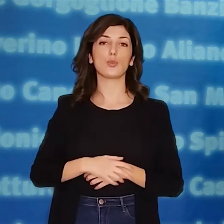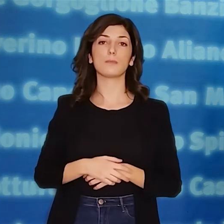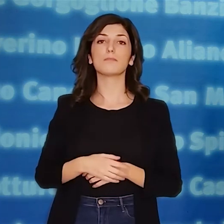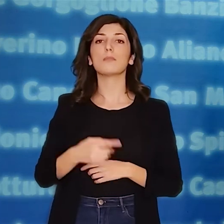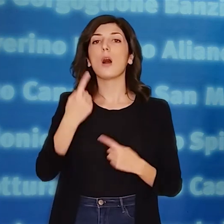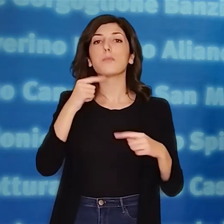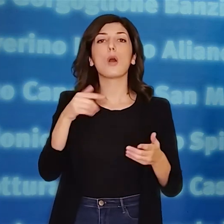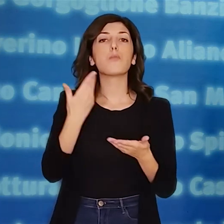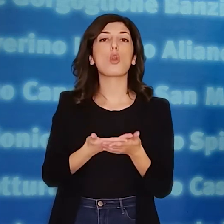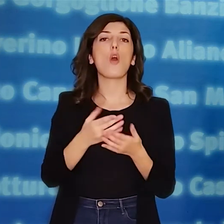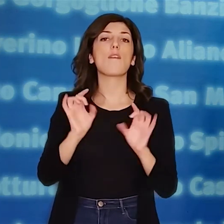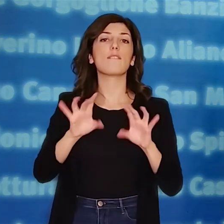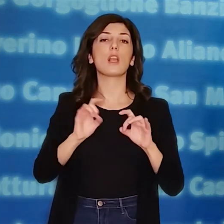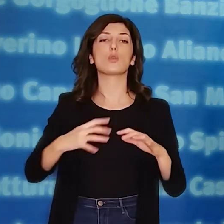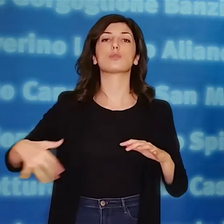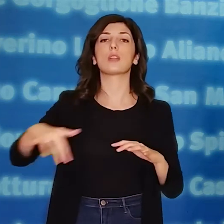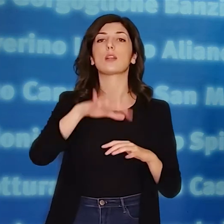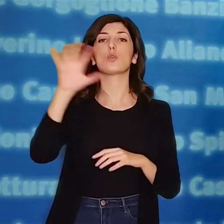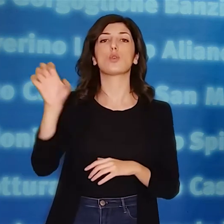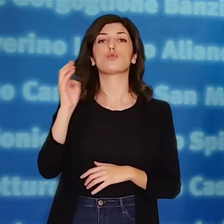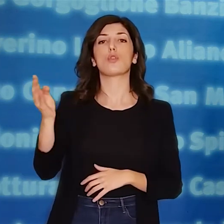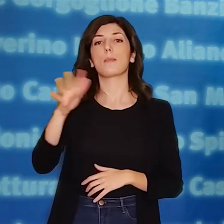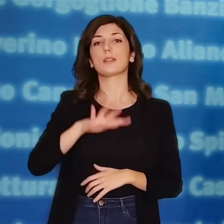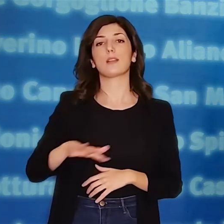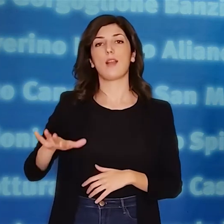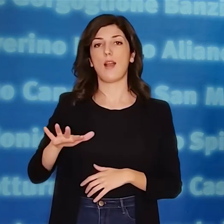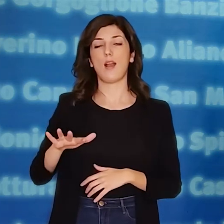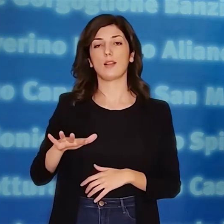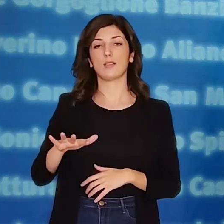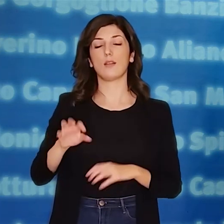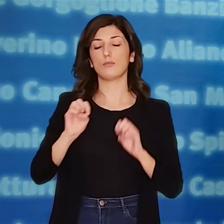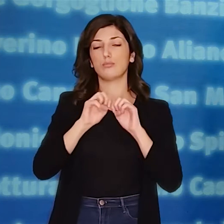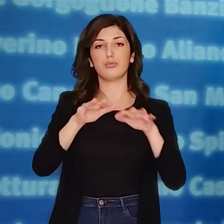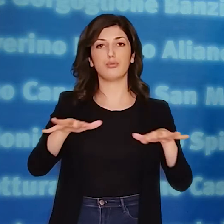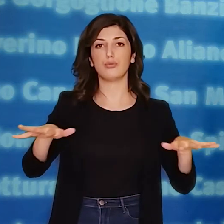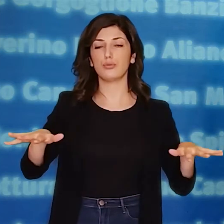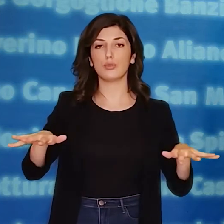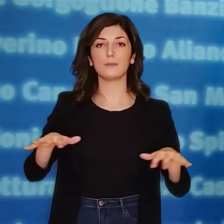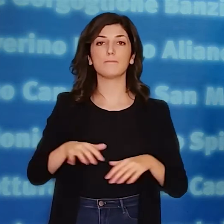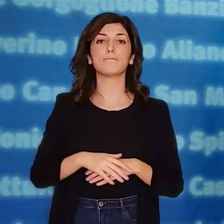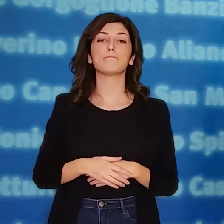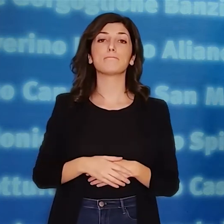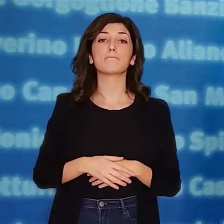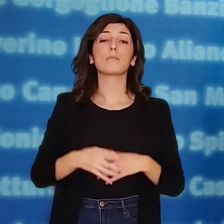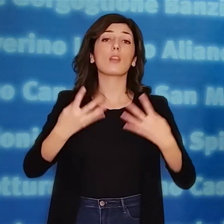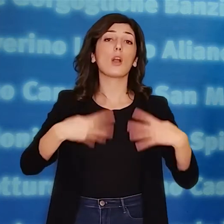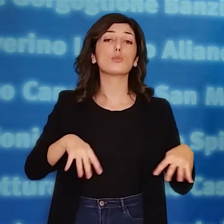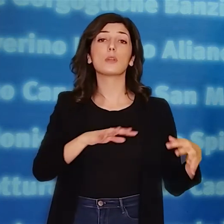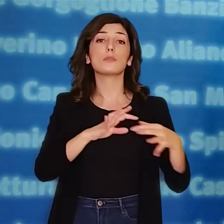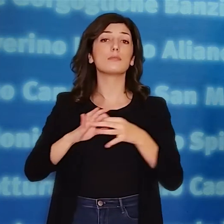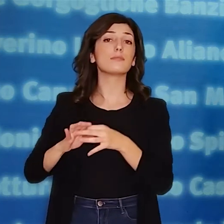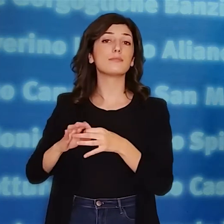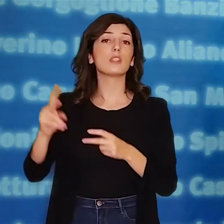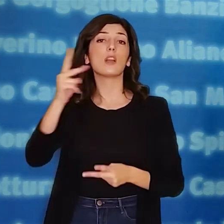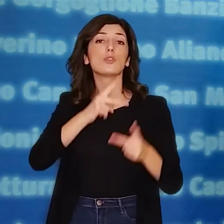e comunque testimonia la circolazione del virus sul territorio regionale ed indica un eventuale